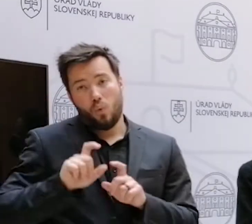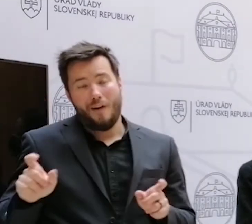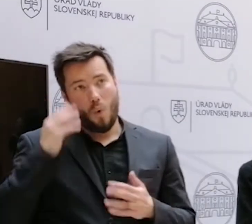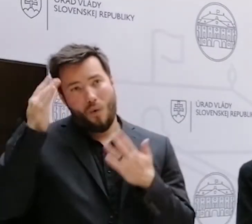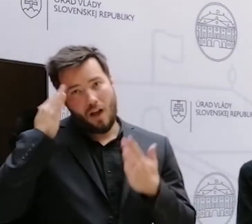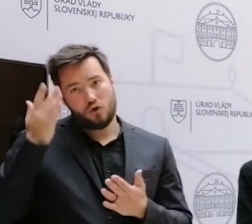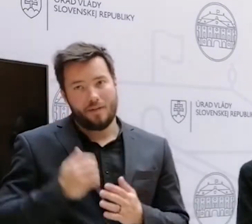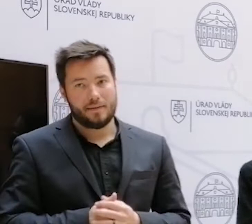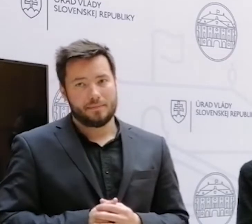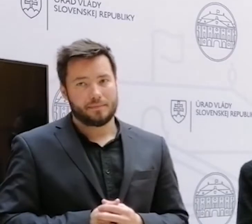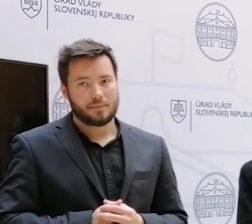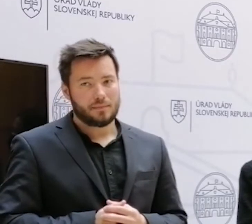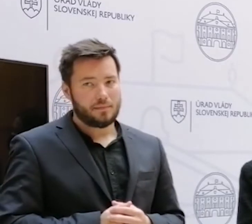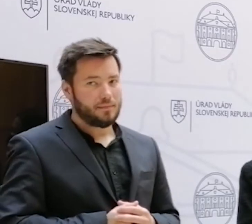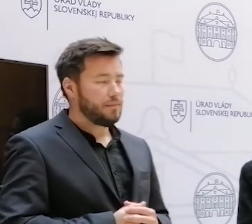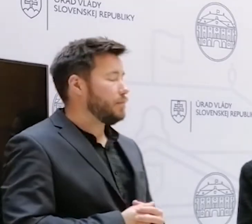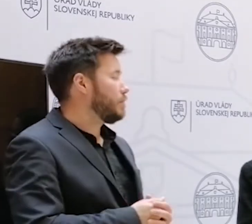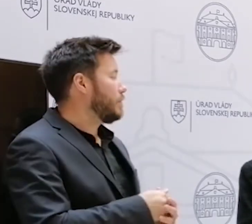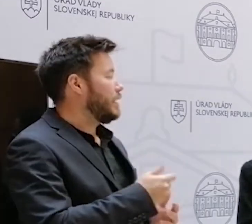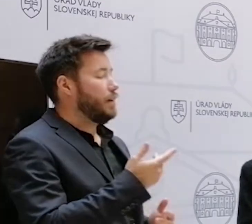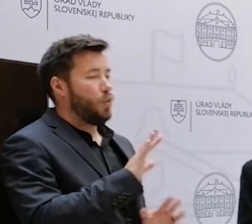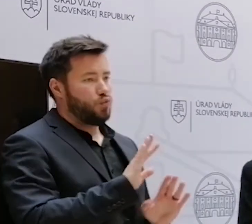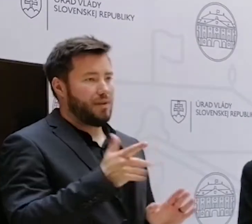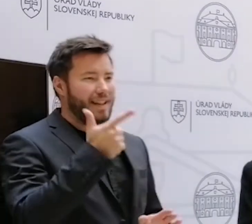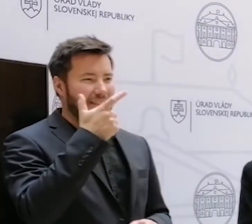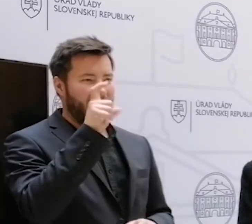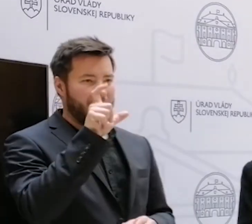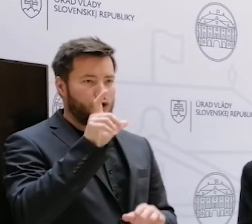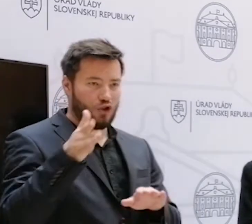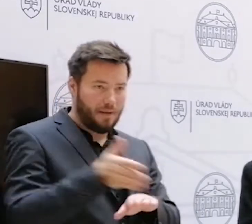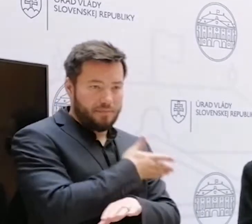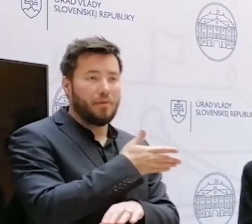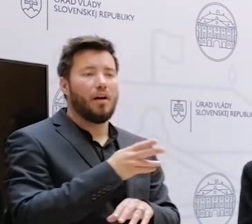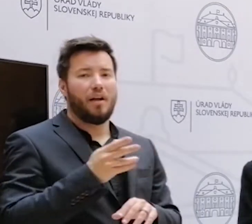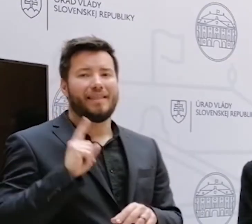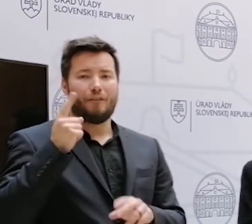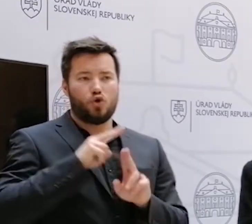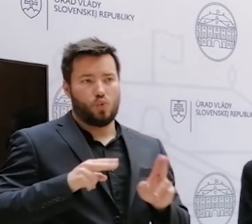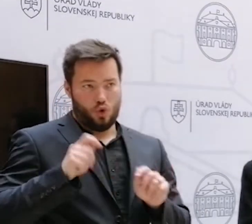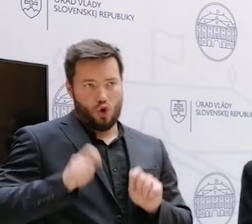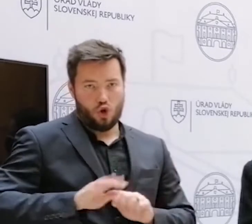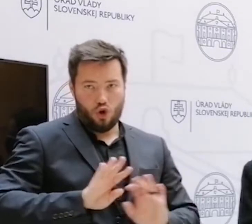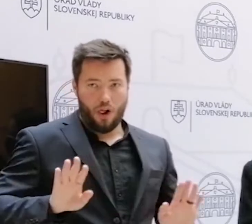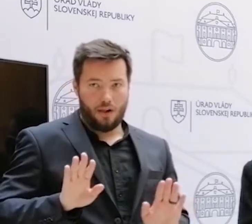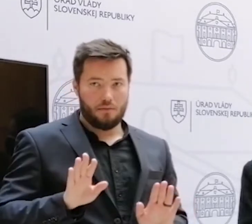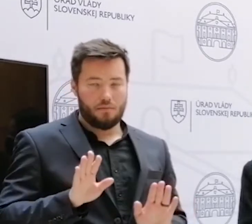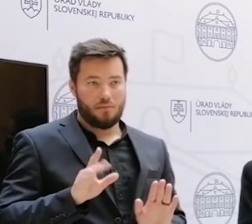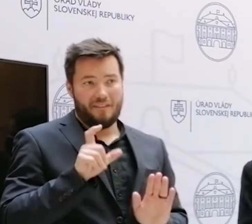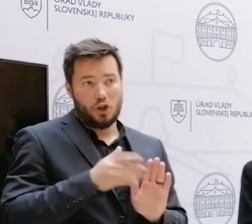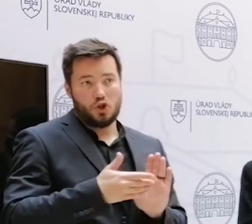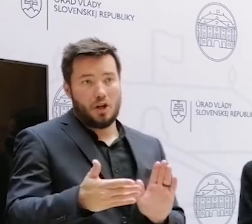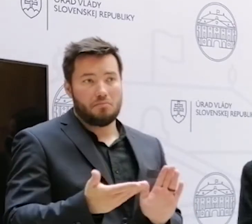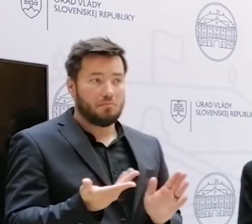že ideálne nejaké časové obdobie už toto dva týždne od rozhodnutia najvyššieho súdu, kedy očakávate, že by mohla byť to